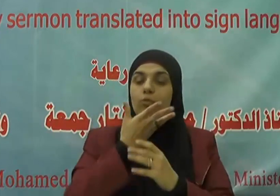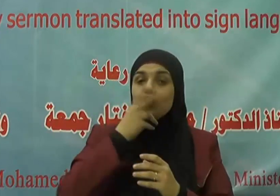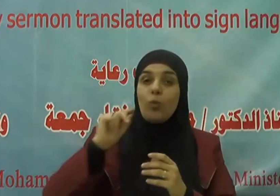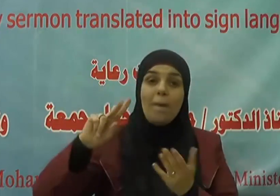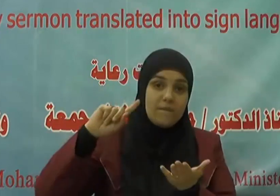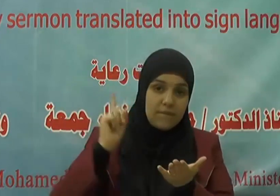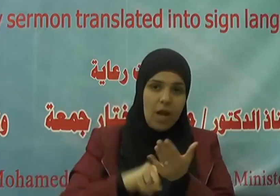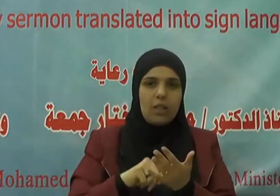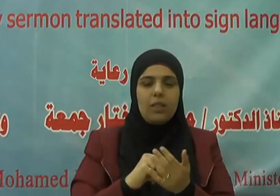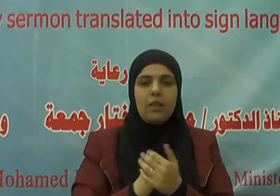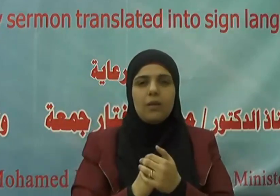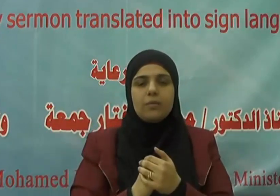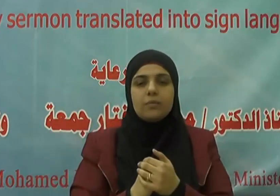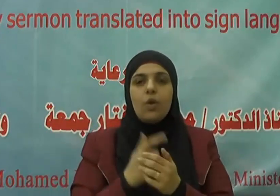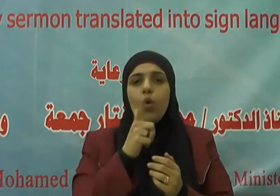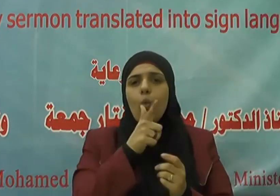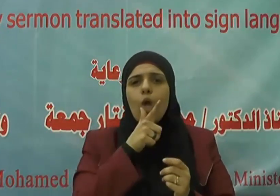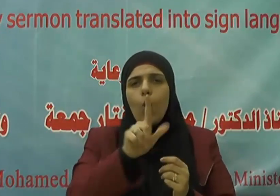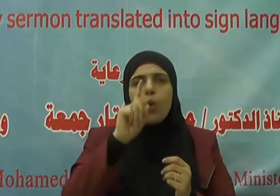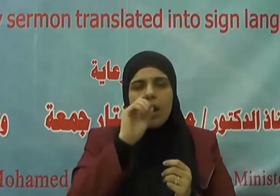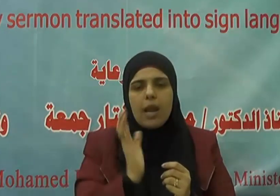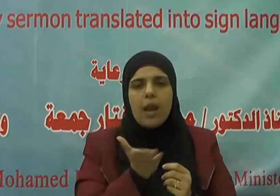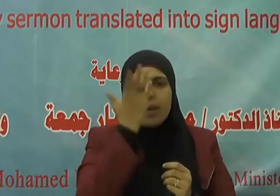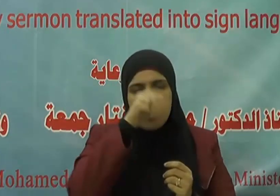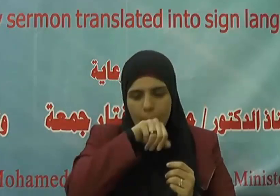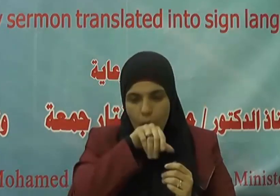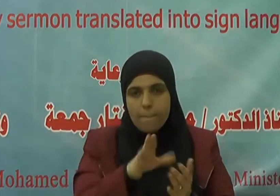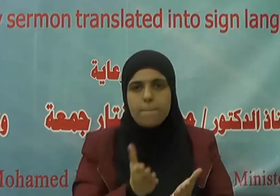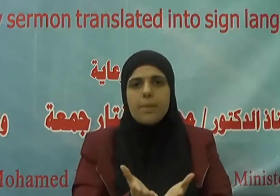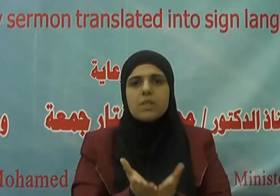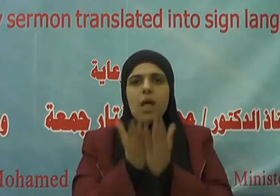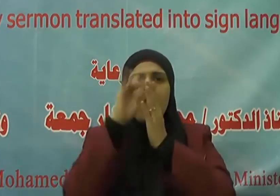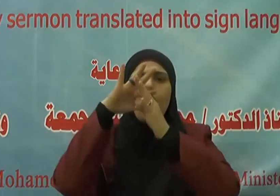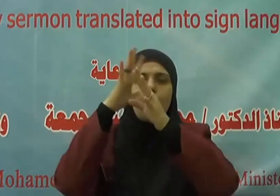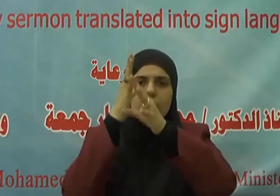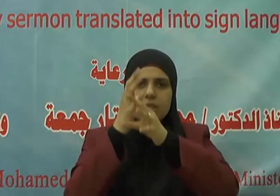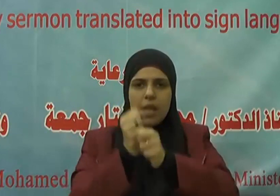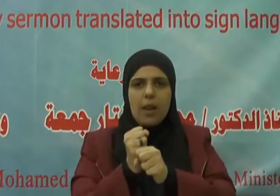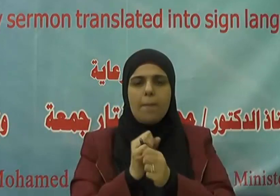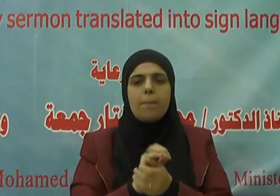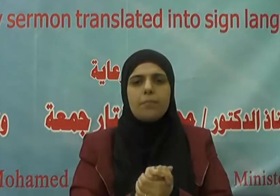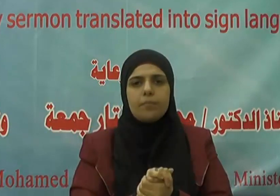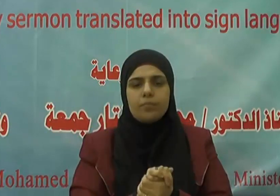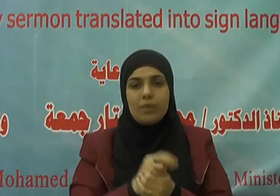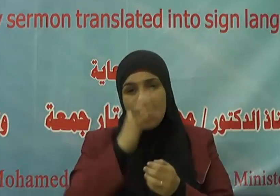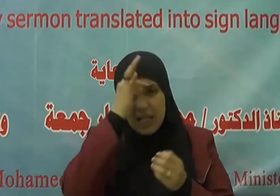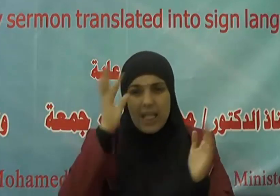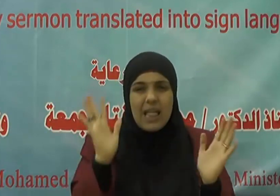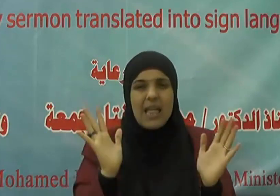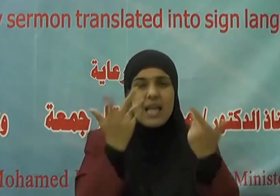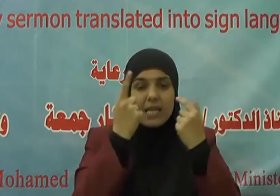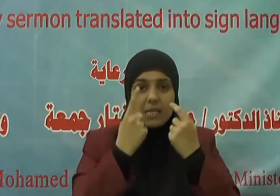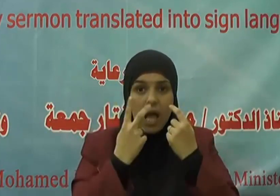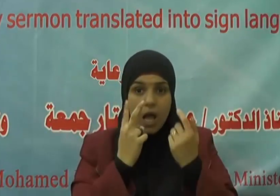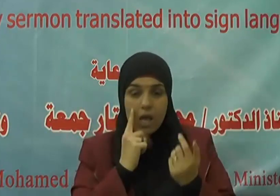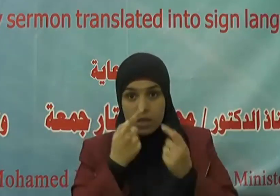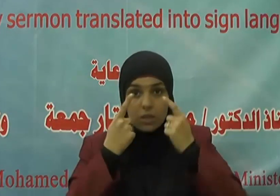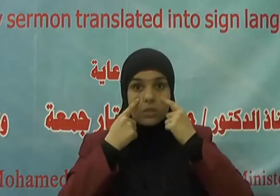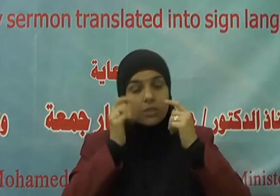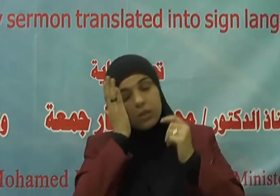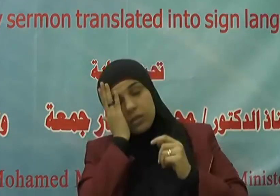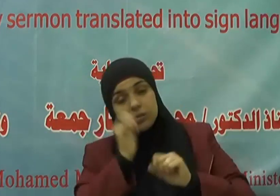ويقول نبينا صلى الله عليه وسلم إذا استيقظ